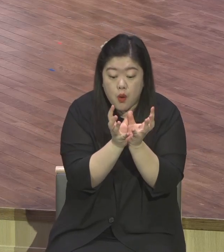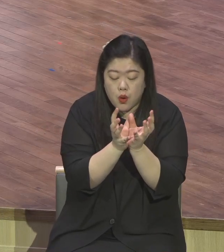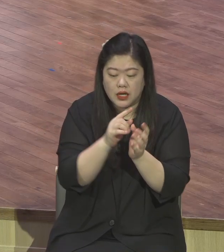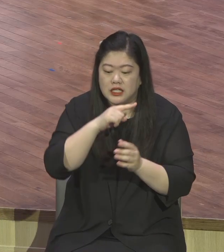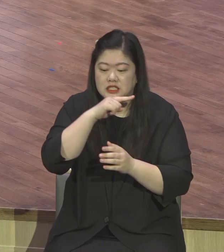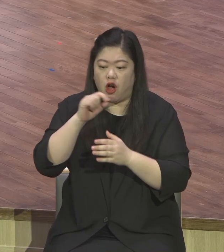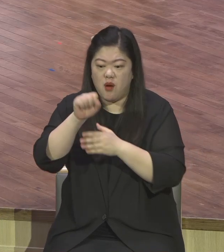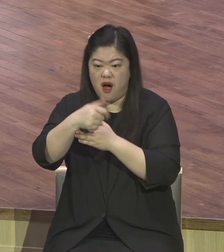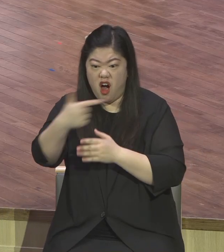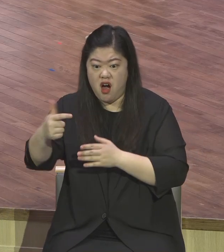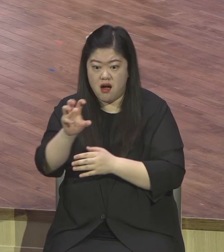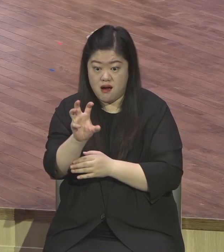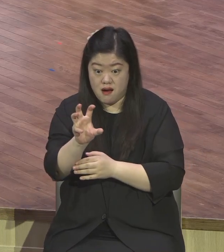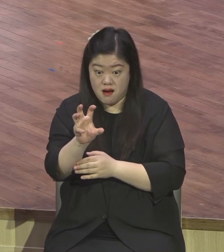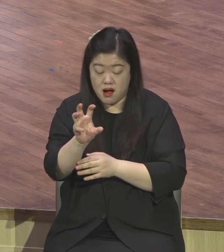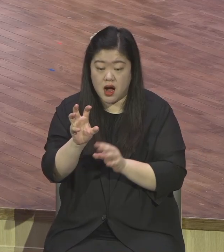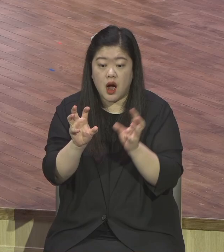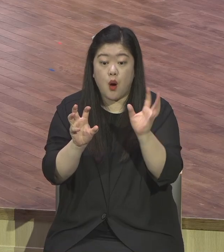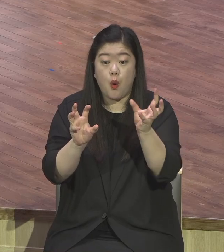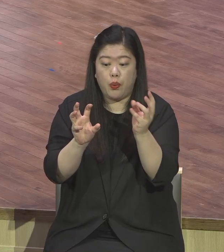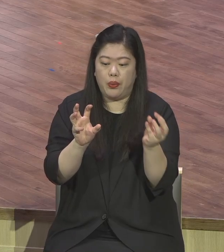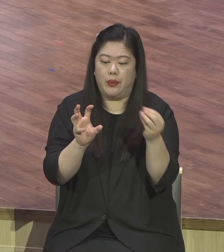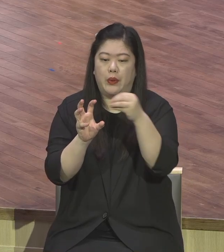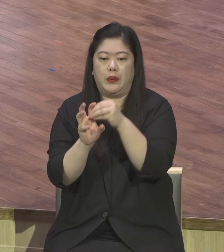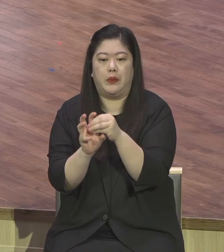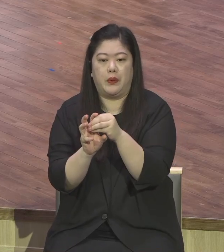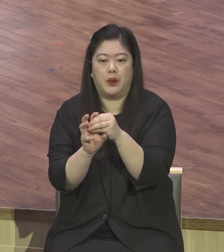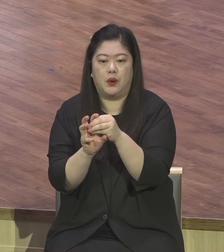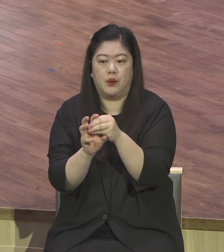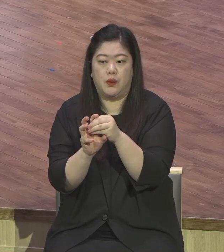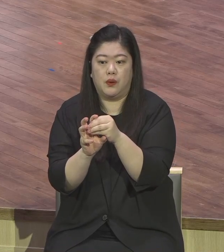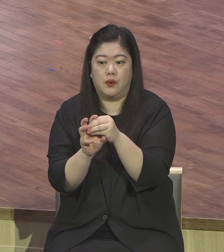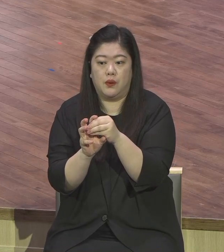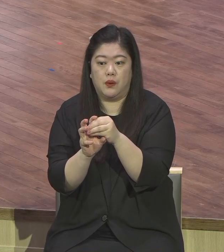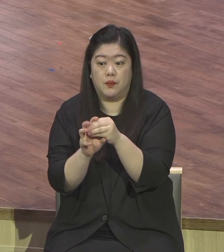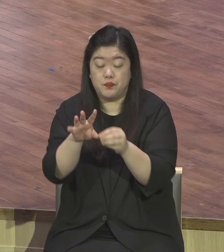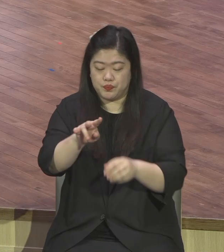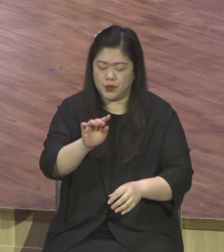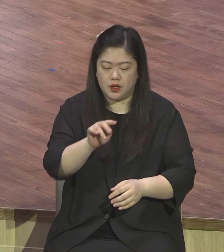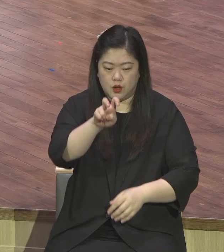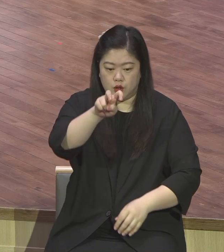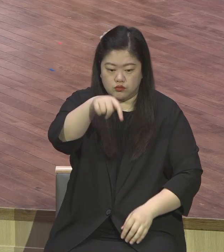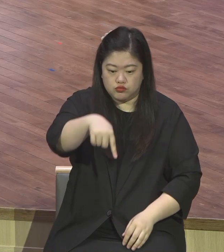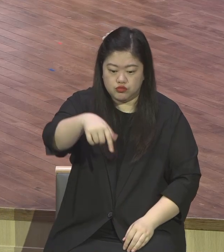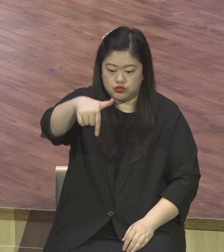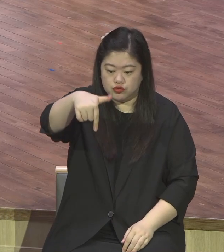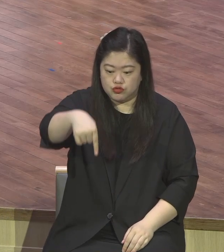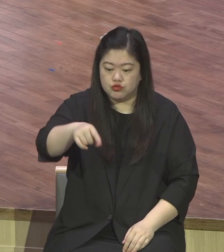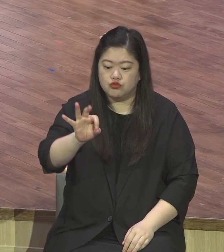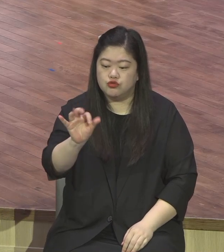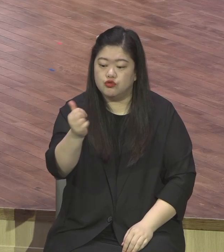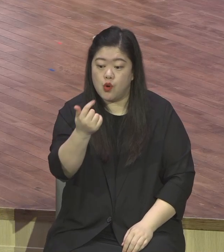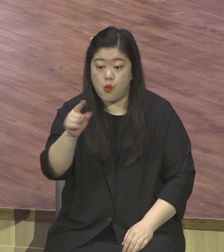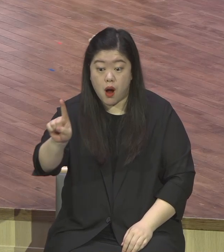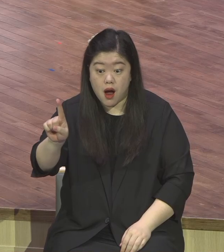우리나라에 대표하는 꽃인 것처럼 이스라엘에 대표하는 그러한 상징하는 나무예요. 무화과나무는